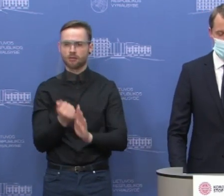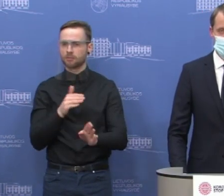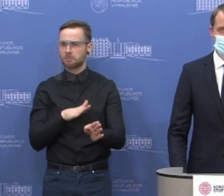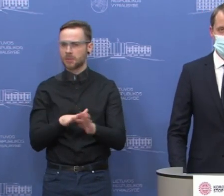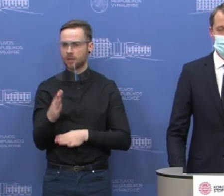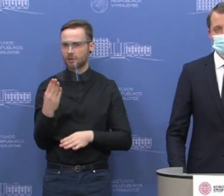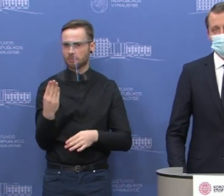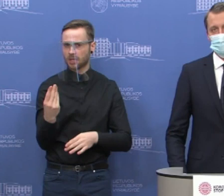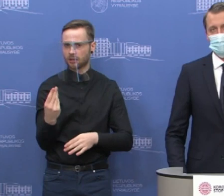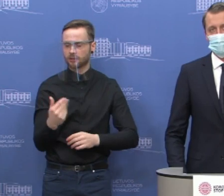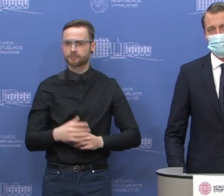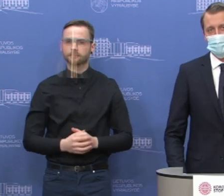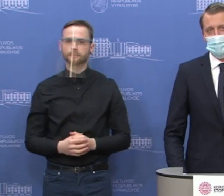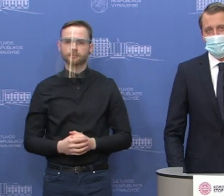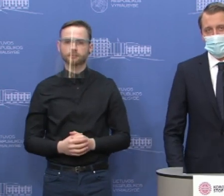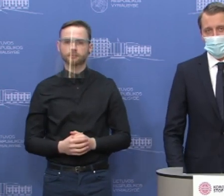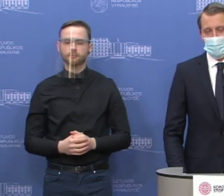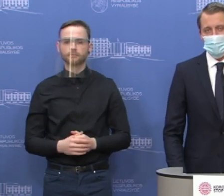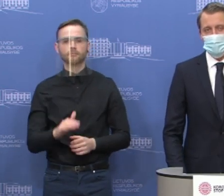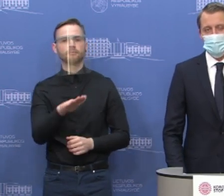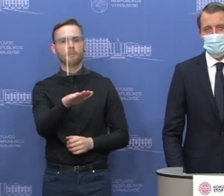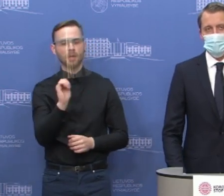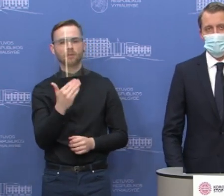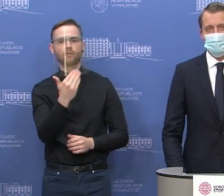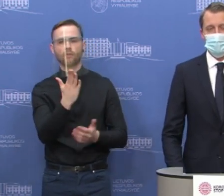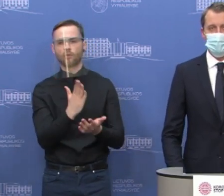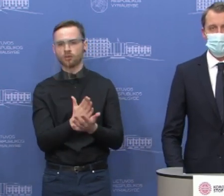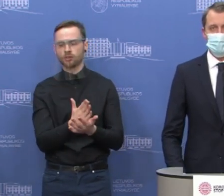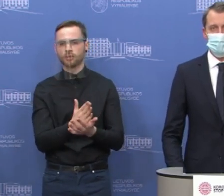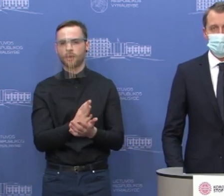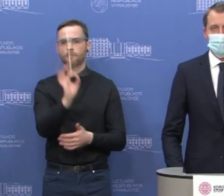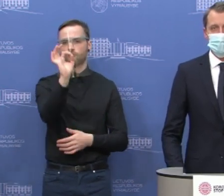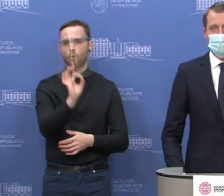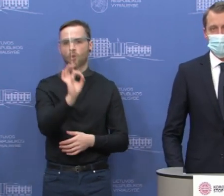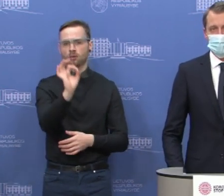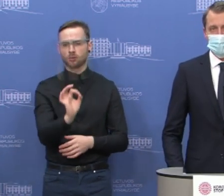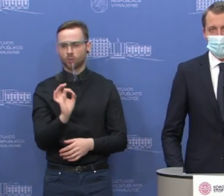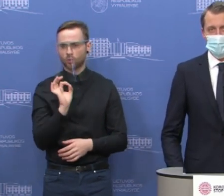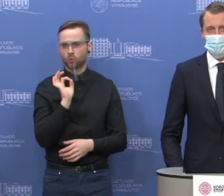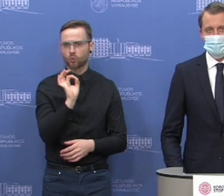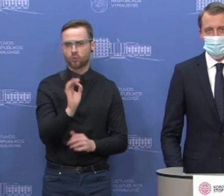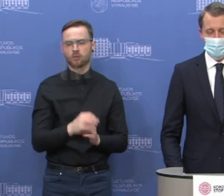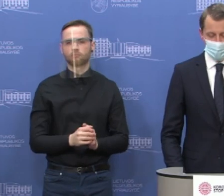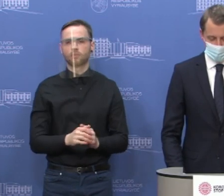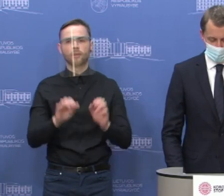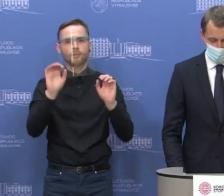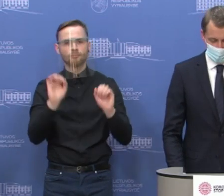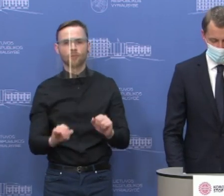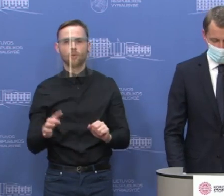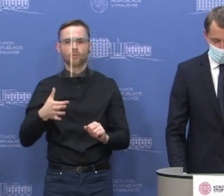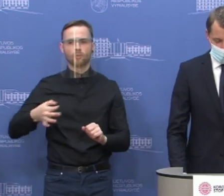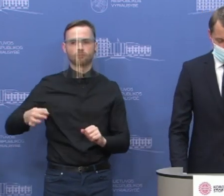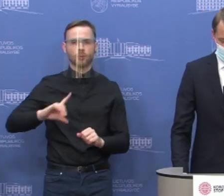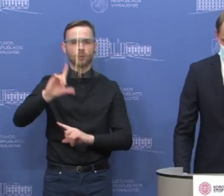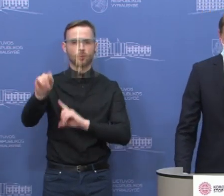būtent tos paskolos ir būtų lengvatnės ir beprocentinės paskolos būtų skiriamos padengti už neįvykusies